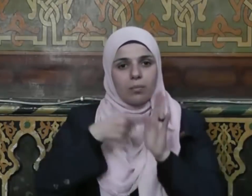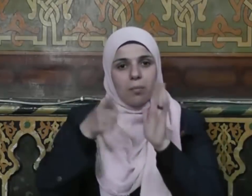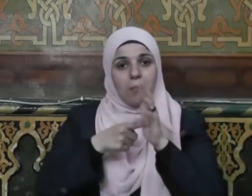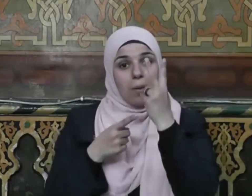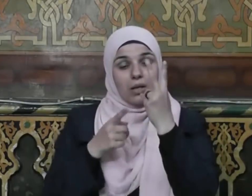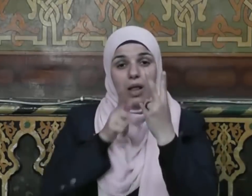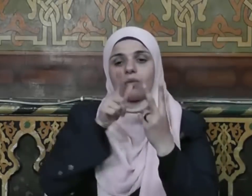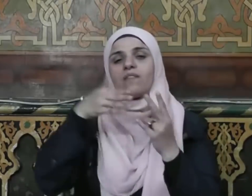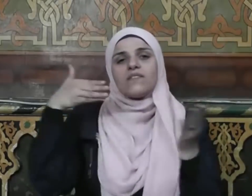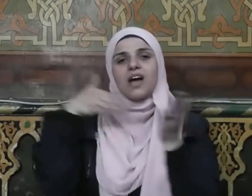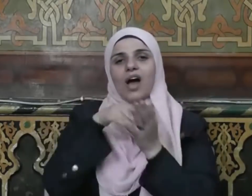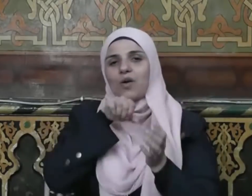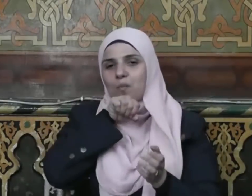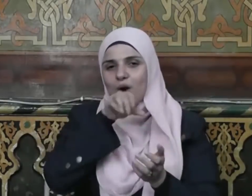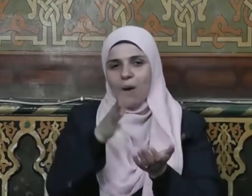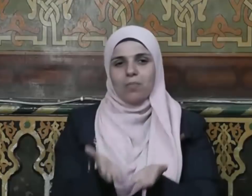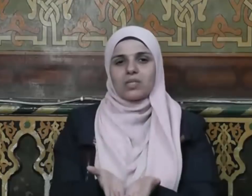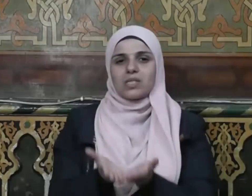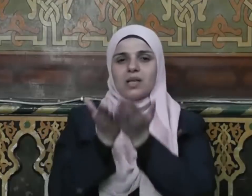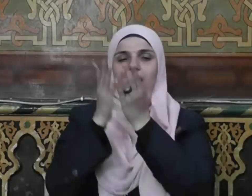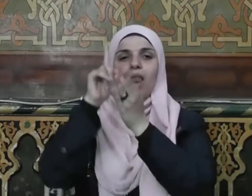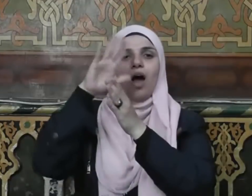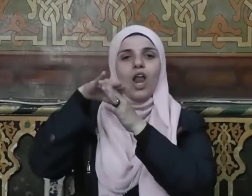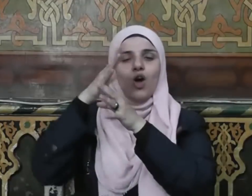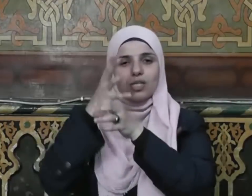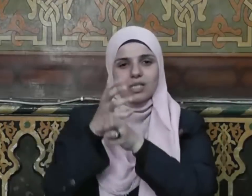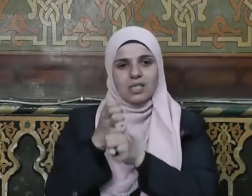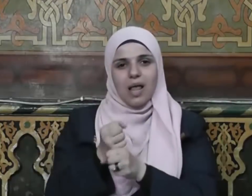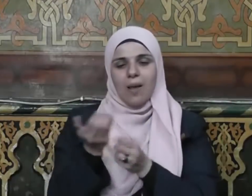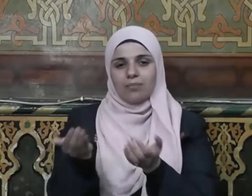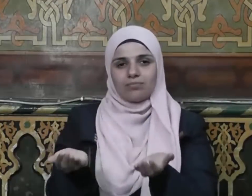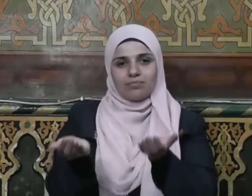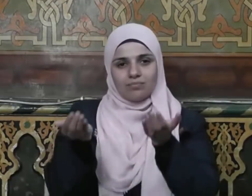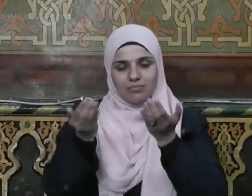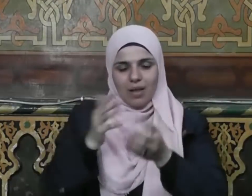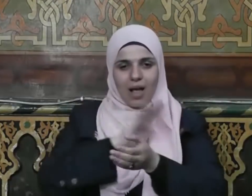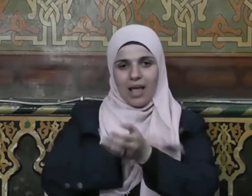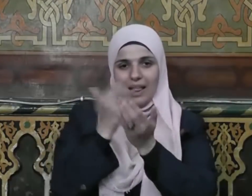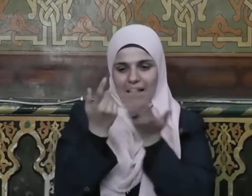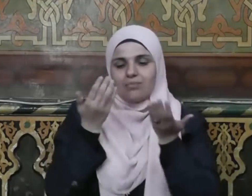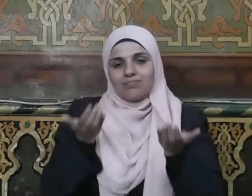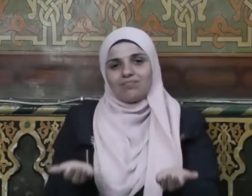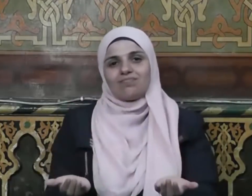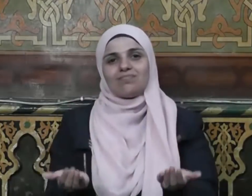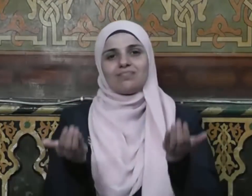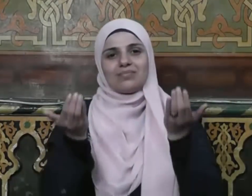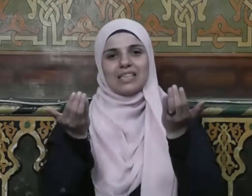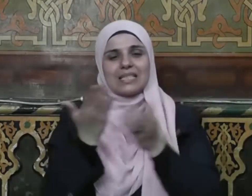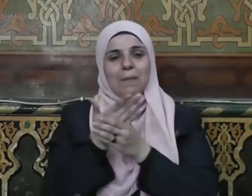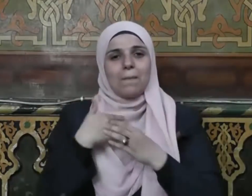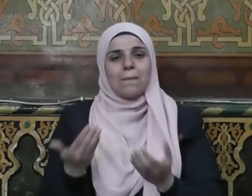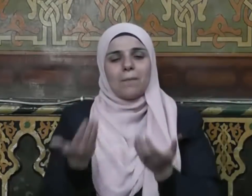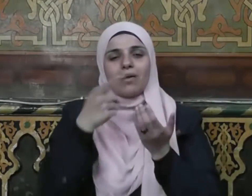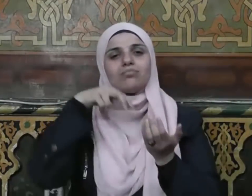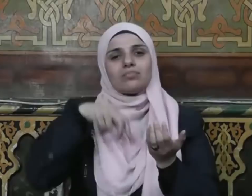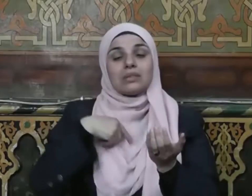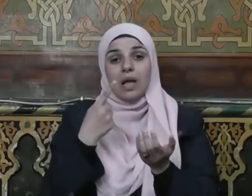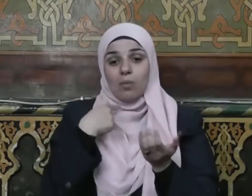ثم وضعه صلى الله عليه وسلم على ساعديه ليس له إلا